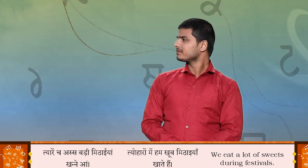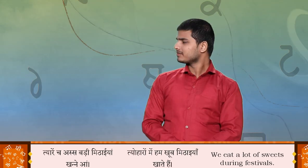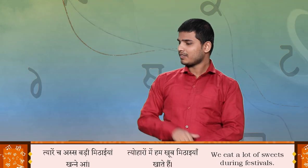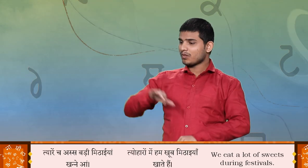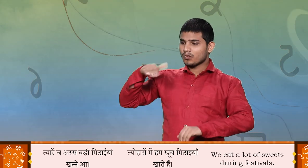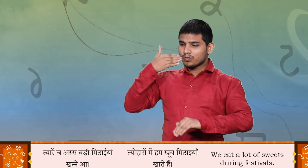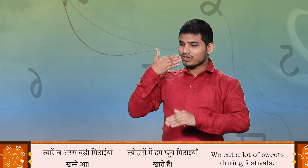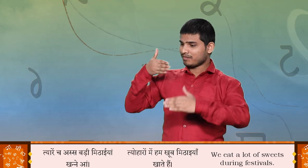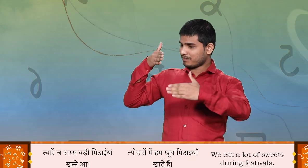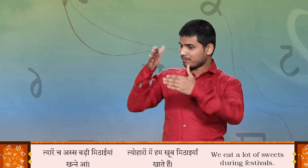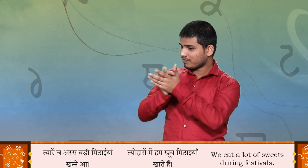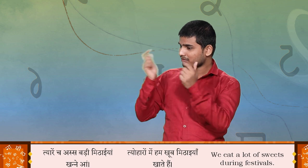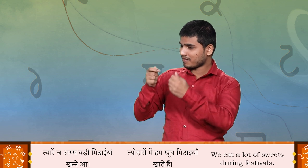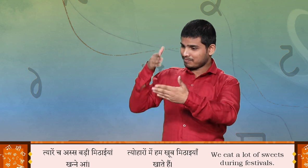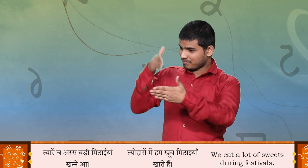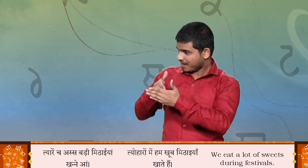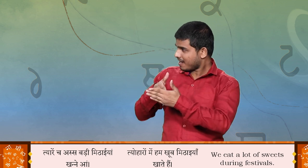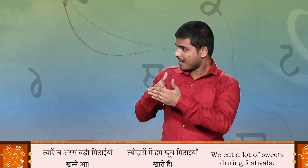त्यार है चे आस बड़ी मिठाईया खण्नेया